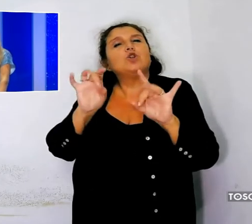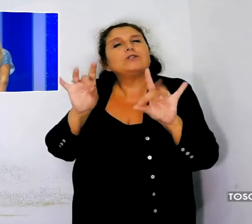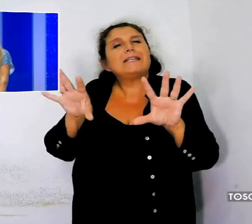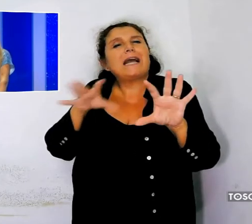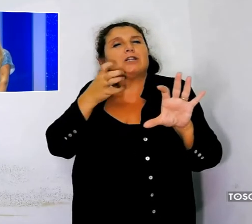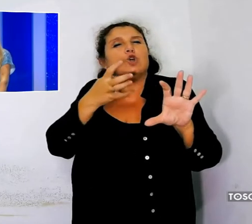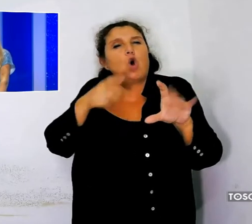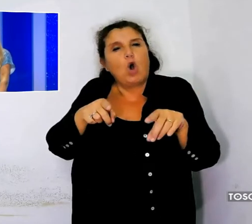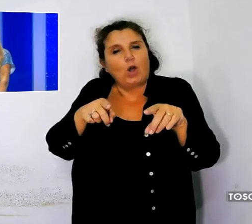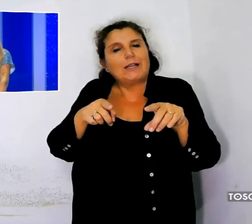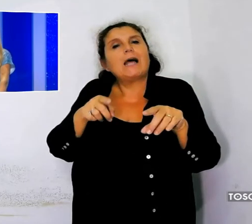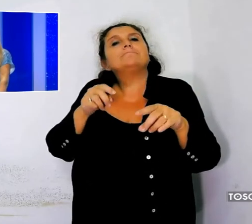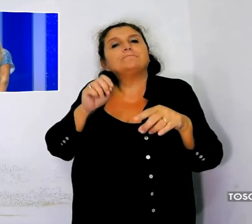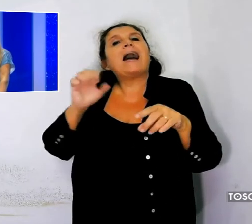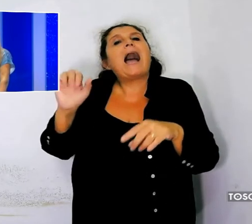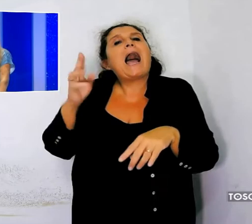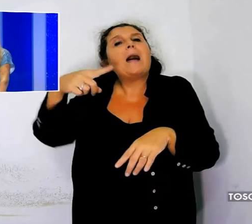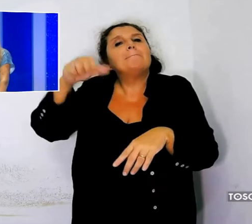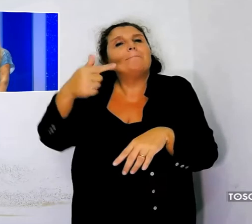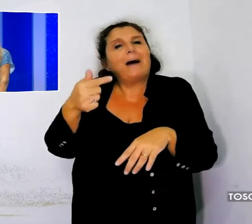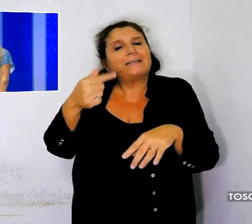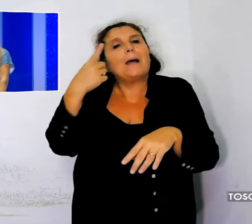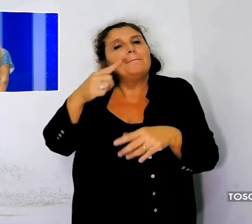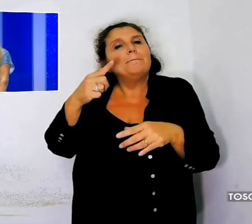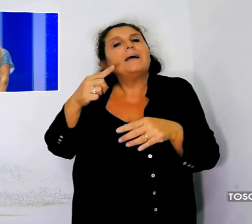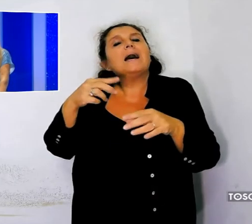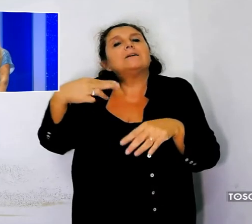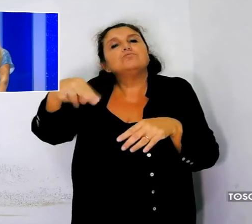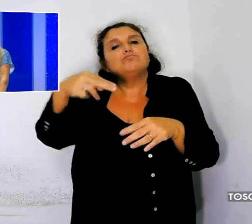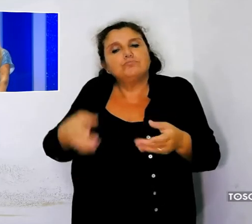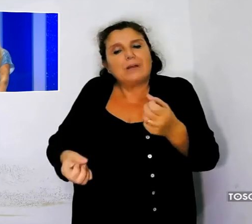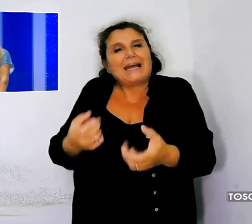posto anche l'ARPAT per eseguire i propri rilievi.